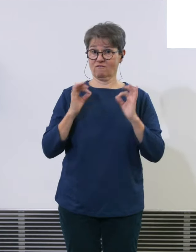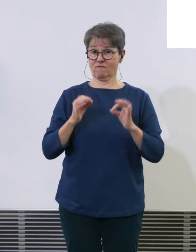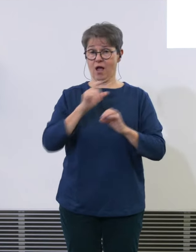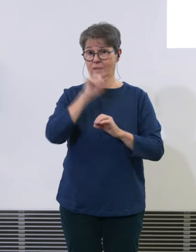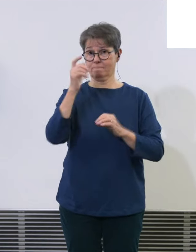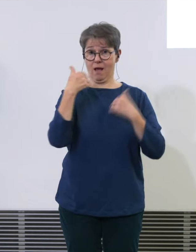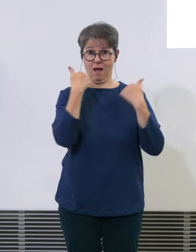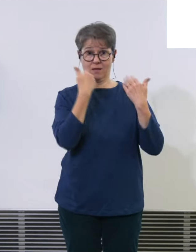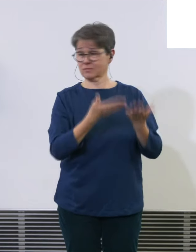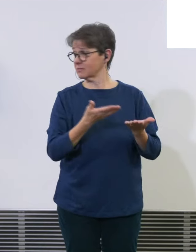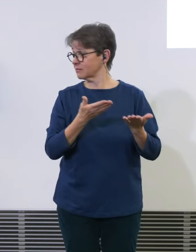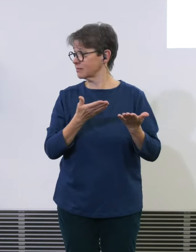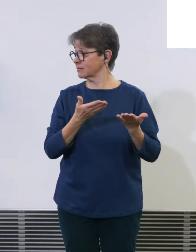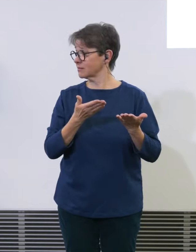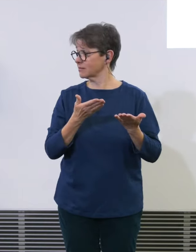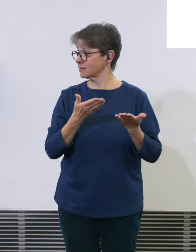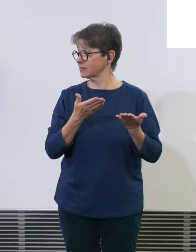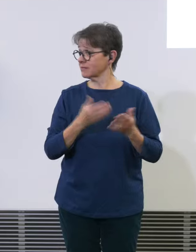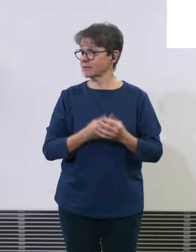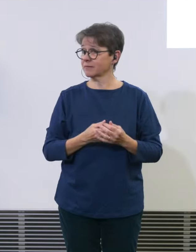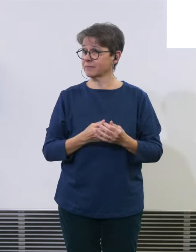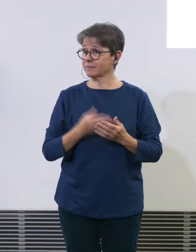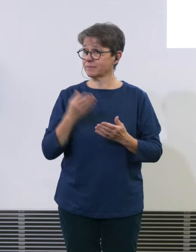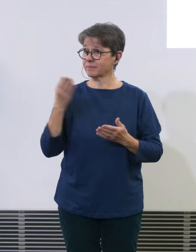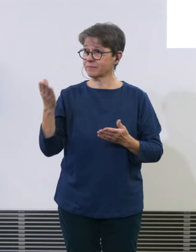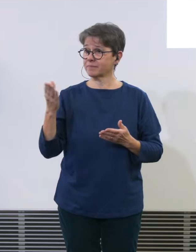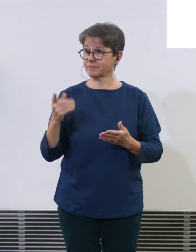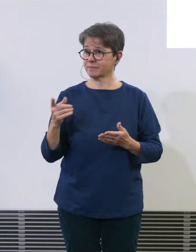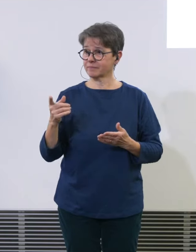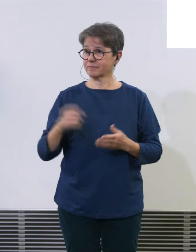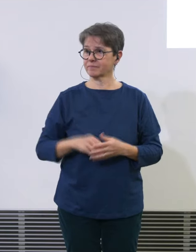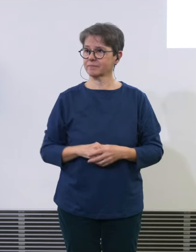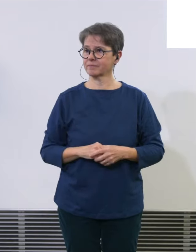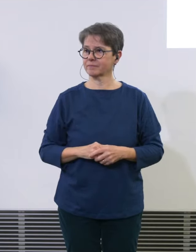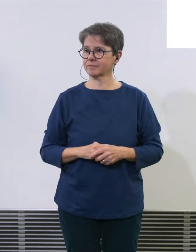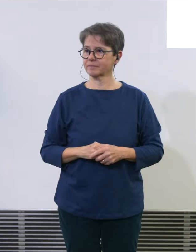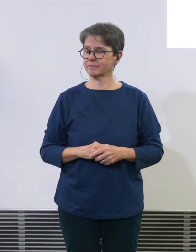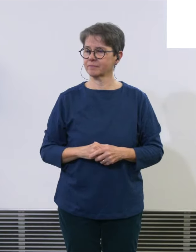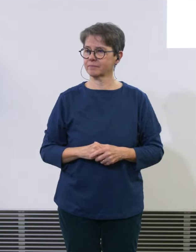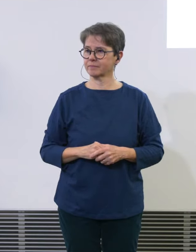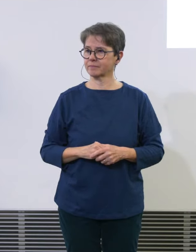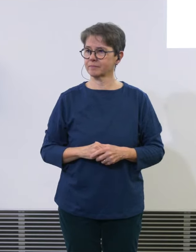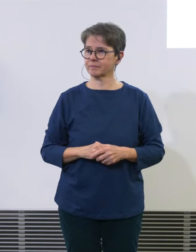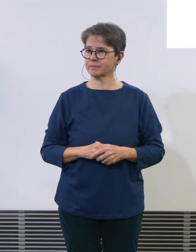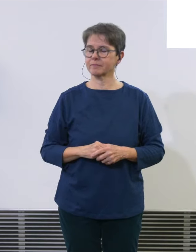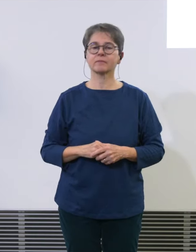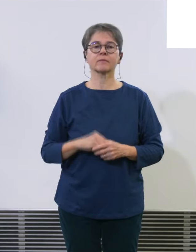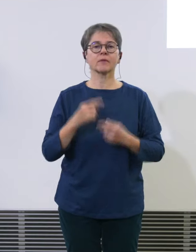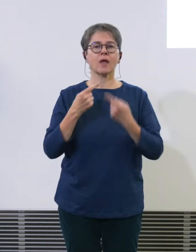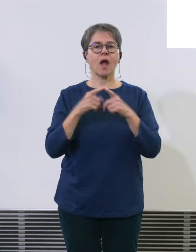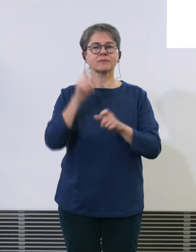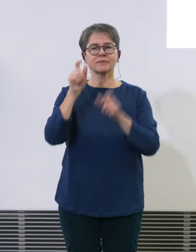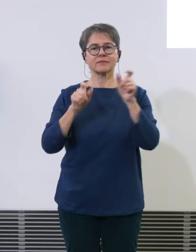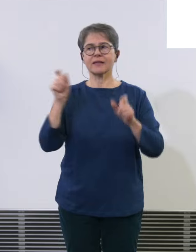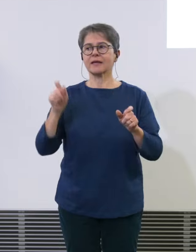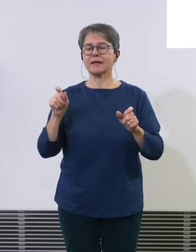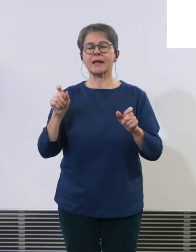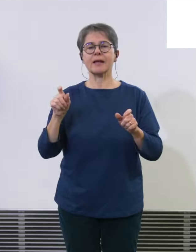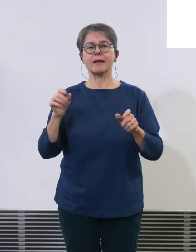ich dir ein Wort geben die anderen die betroffen sind wir haben natürlich Richtung Aargau gewisse Anflugroute